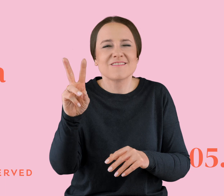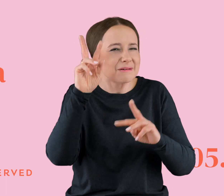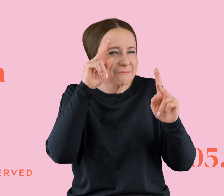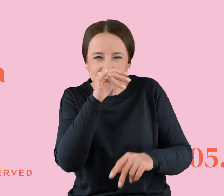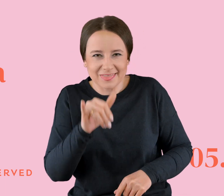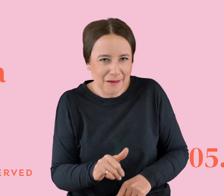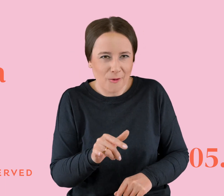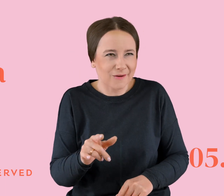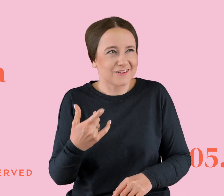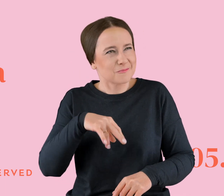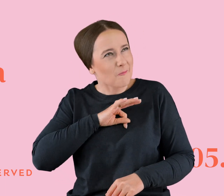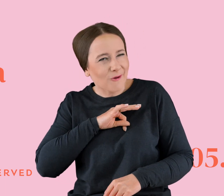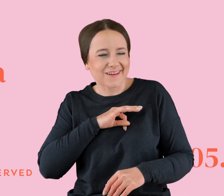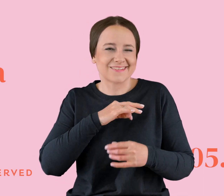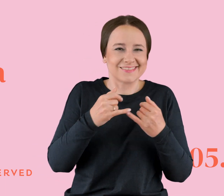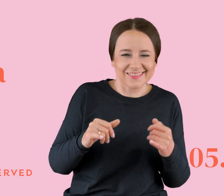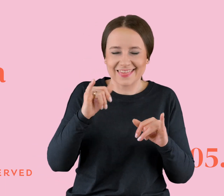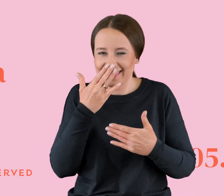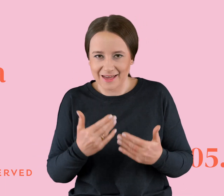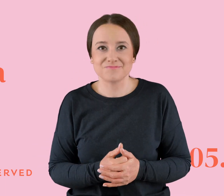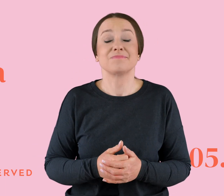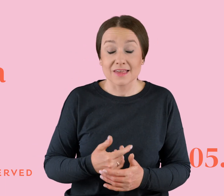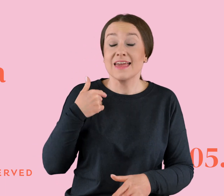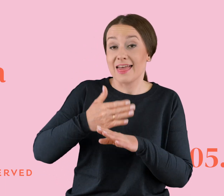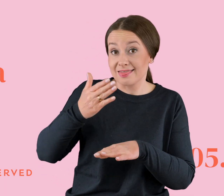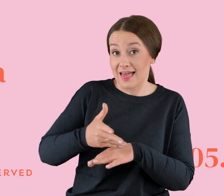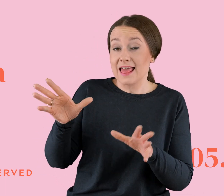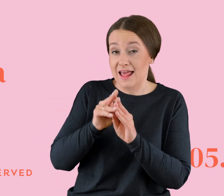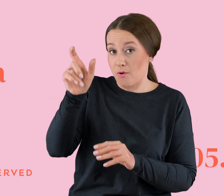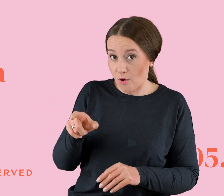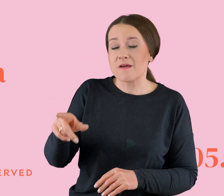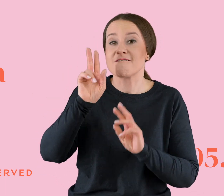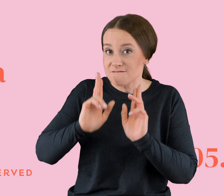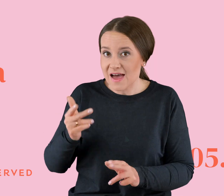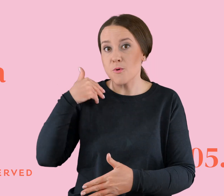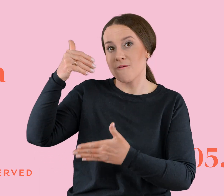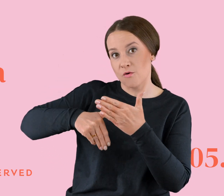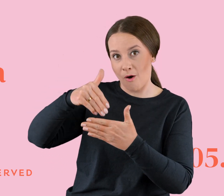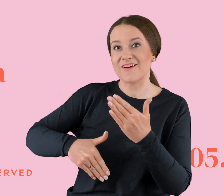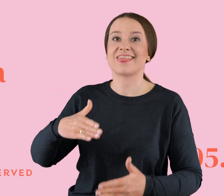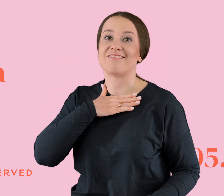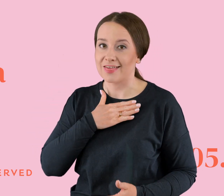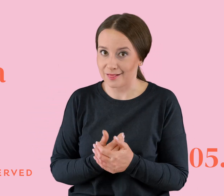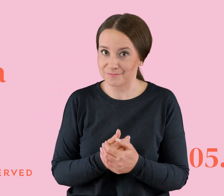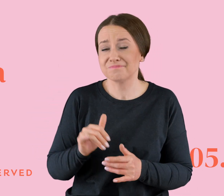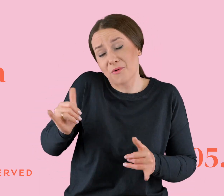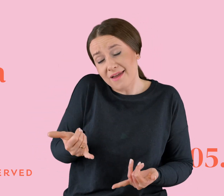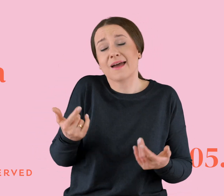opowiadam dalej. No więc ja byłam z tą osobą i to było tak, że oczywiście on był wychowywany przez wilki. No i jak to na idiotkę przystało,